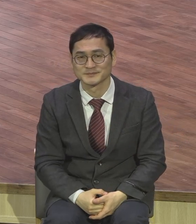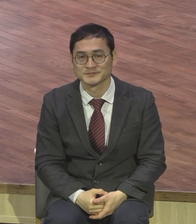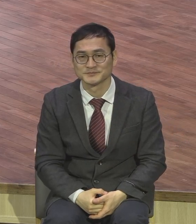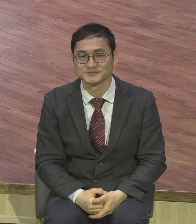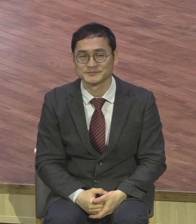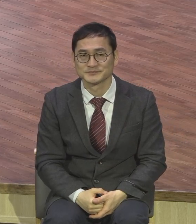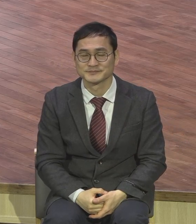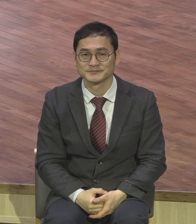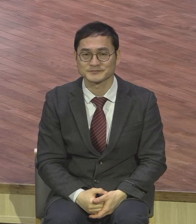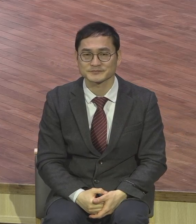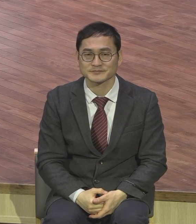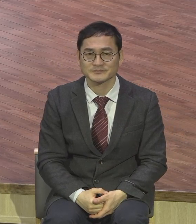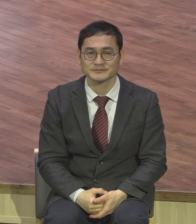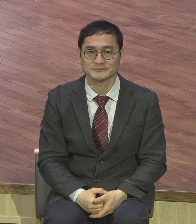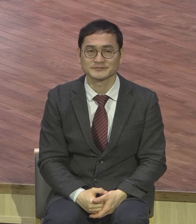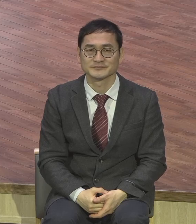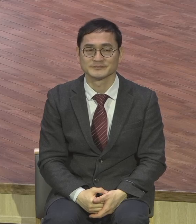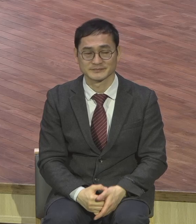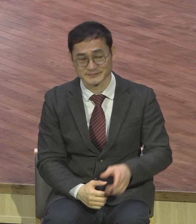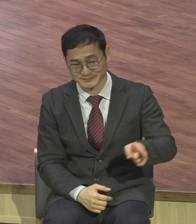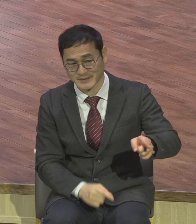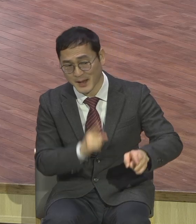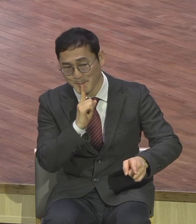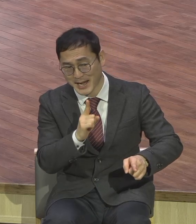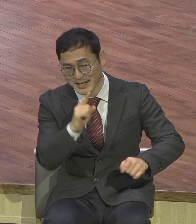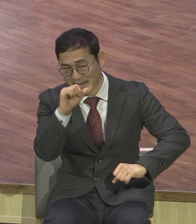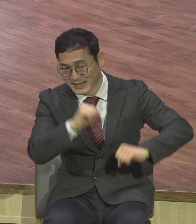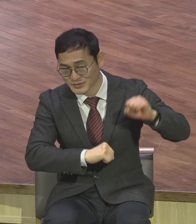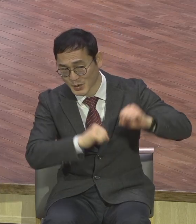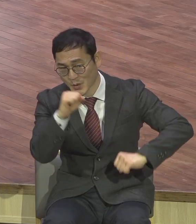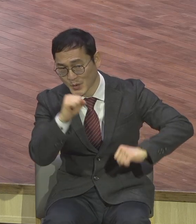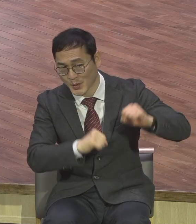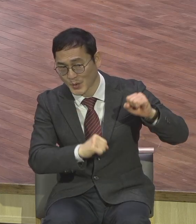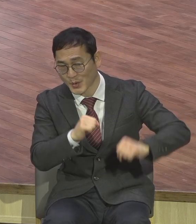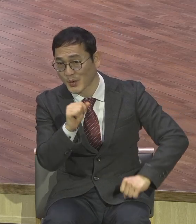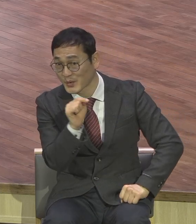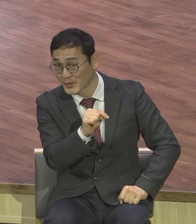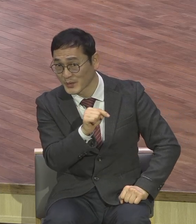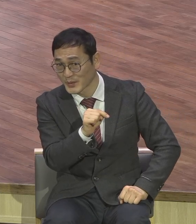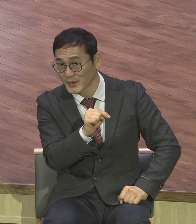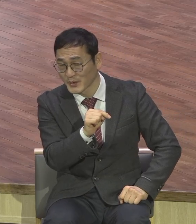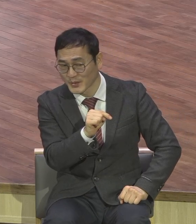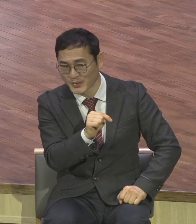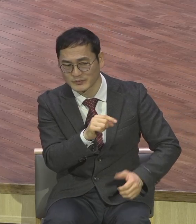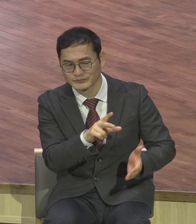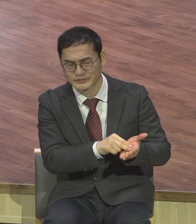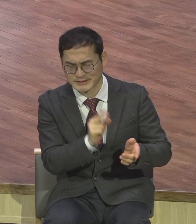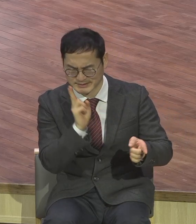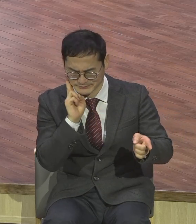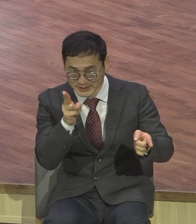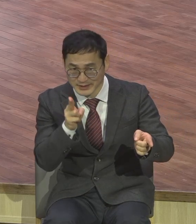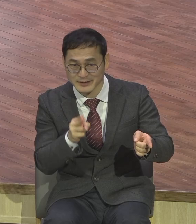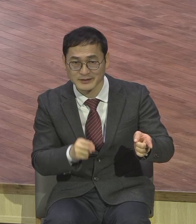특별히 이들의 말과 행위가 심각한 문제가 되는 것은 성령의